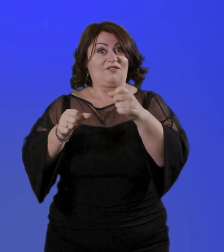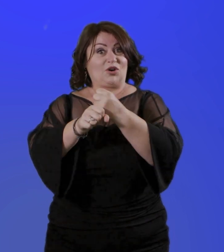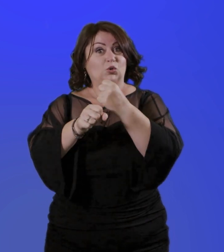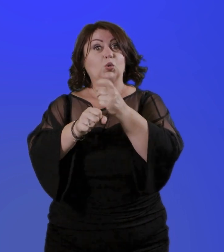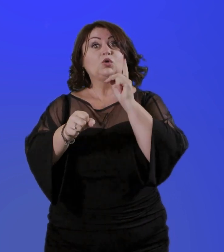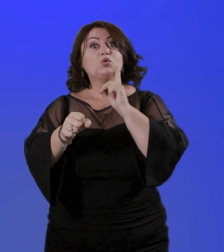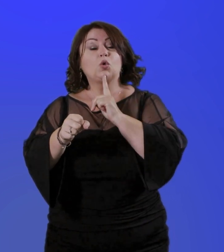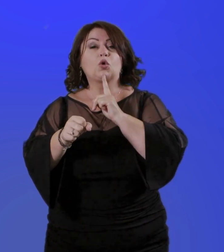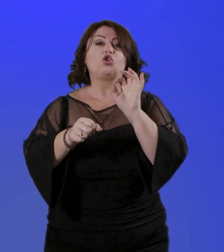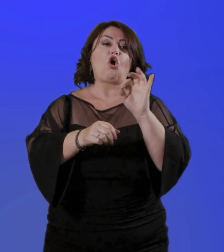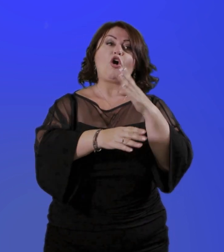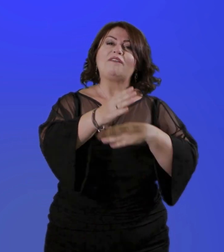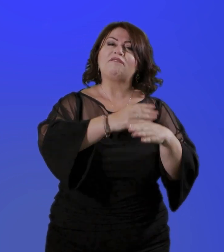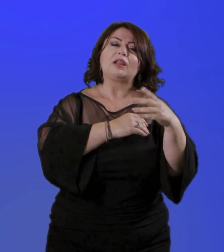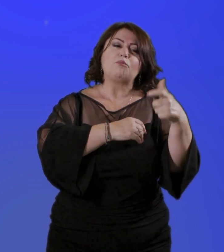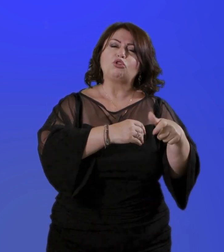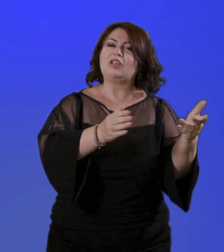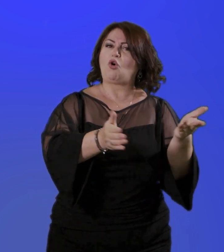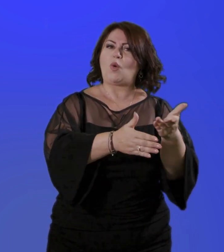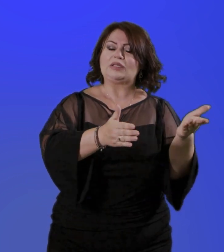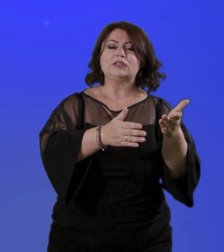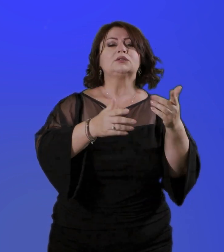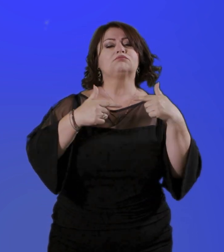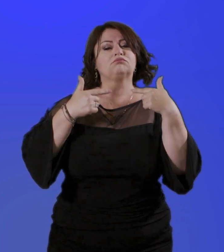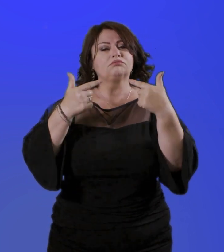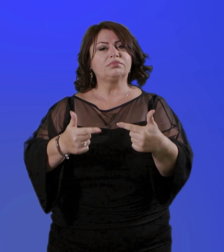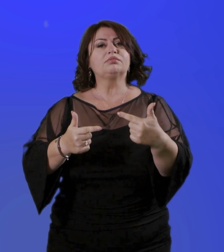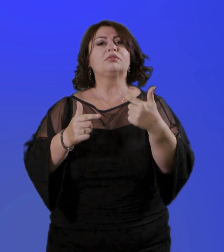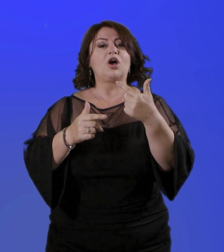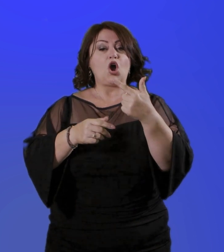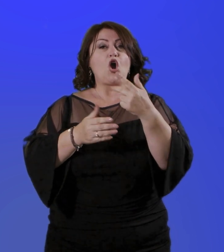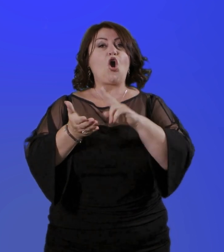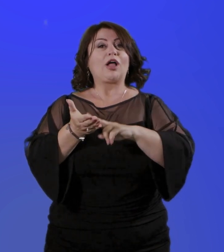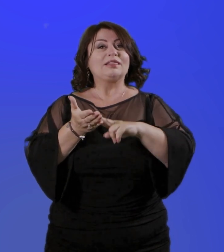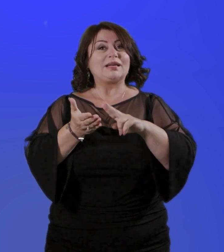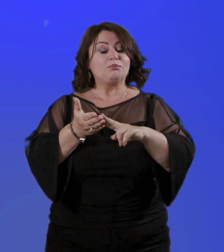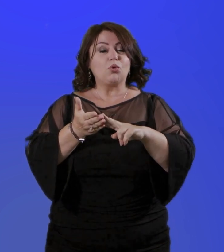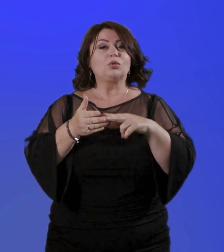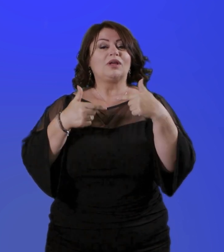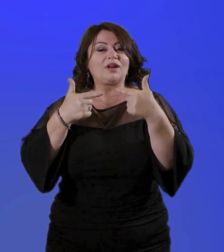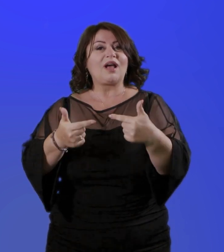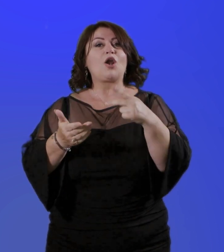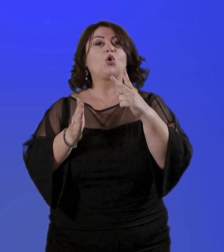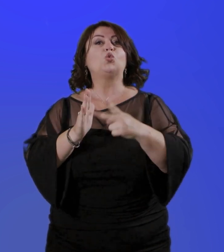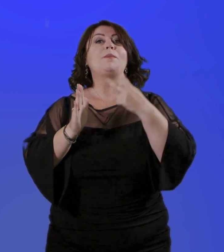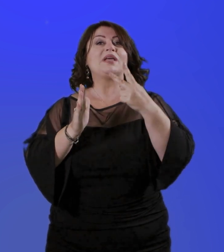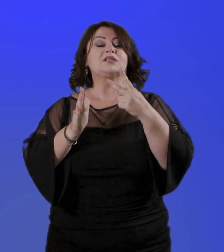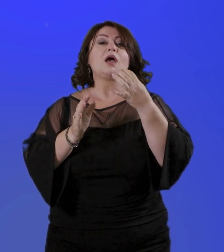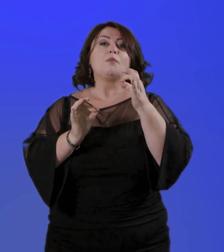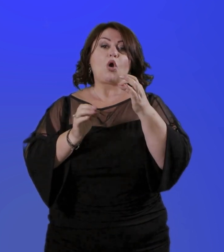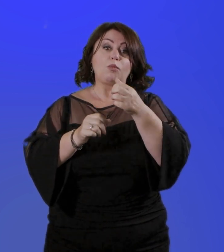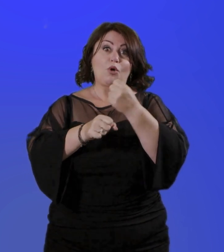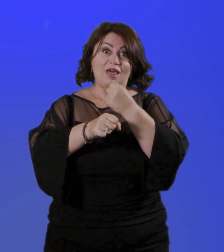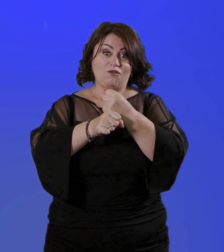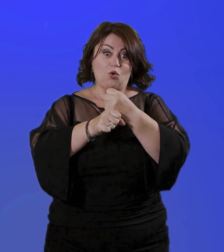sordomuti e degli invalidi per qualsiasi causa è riconosciuto un beneficio di due mesi di contribuzione figurativa per ogni anno